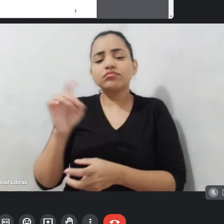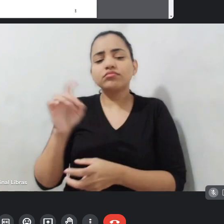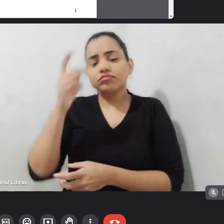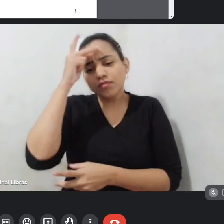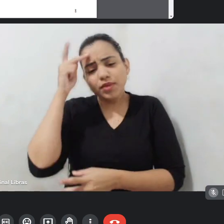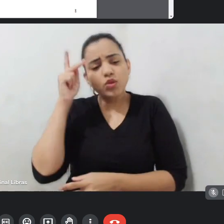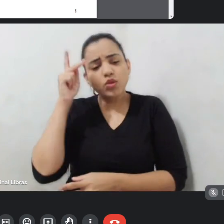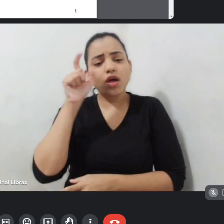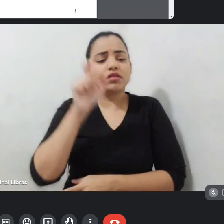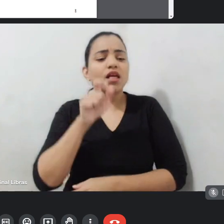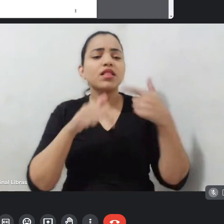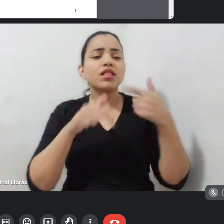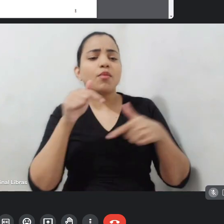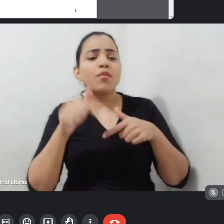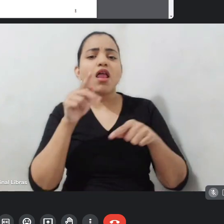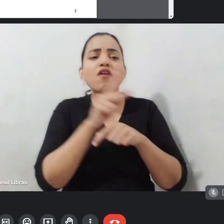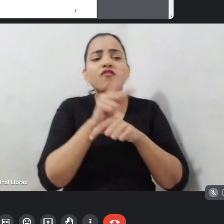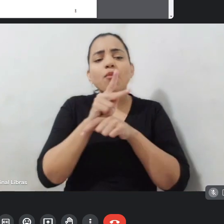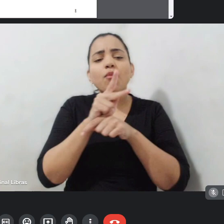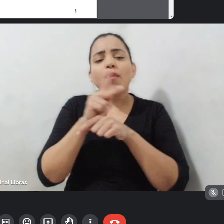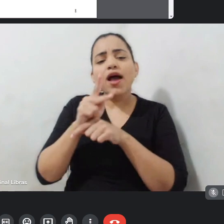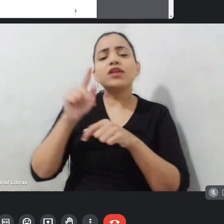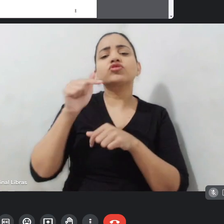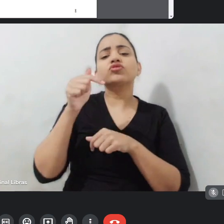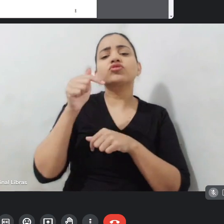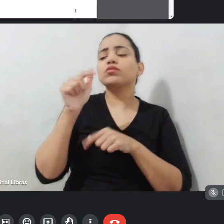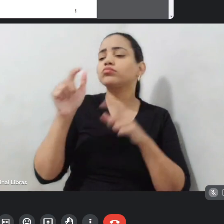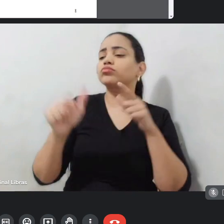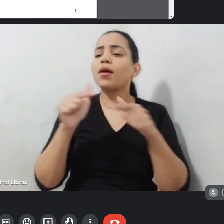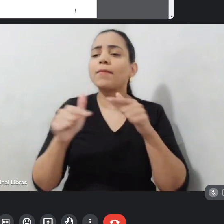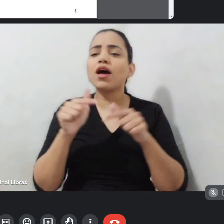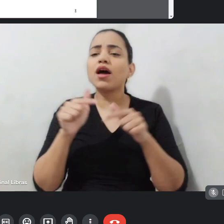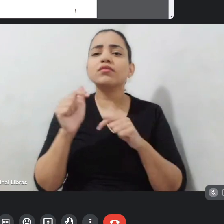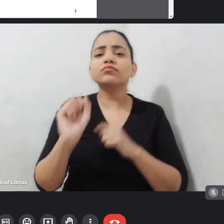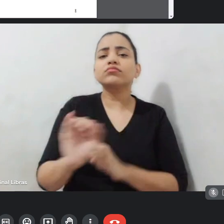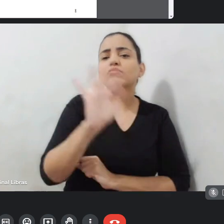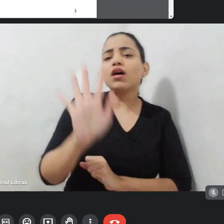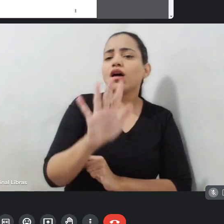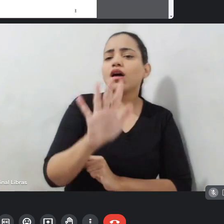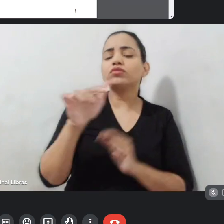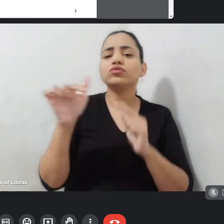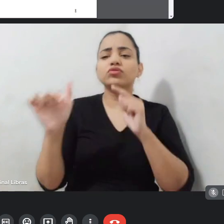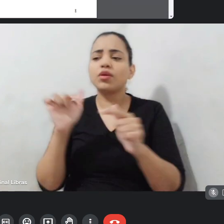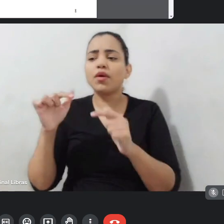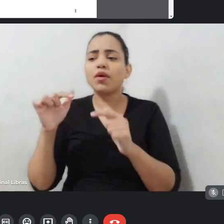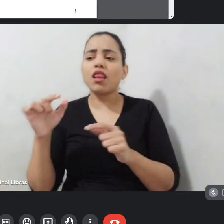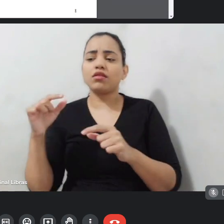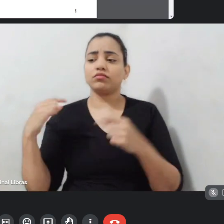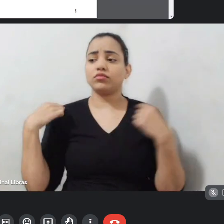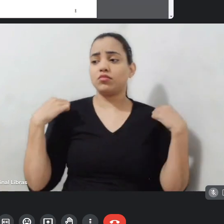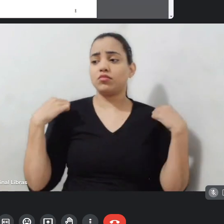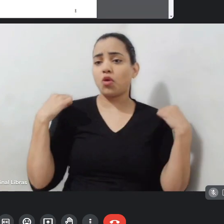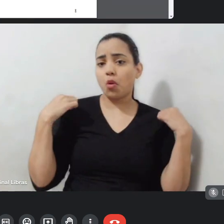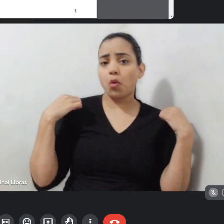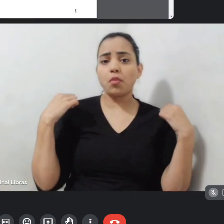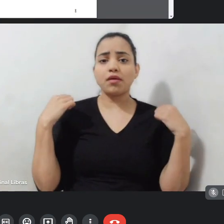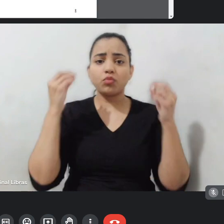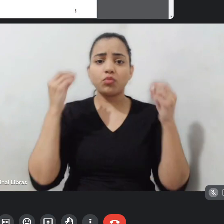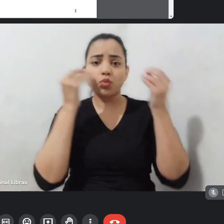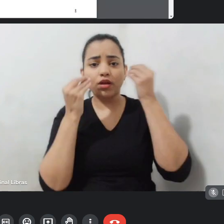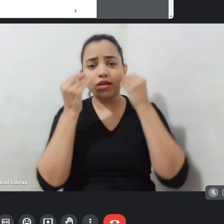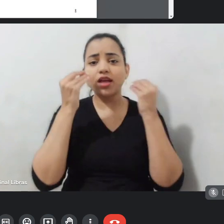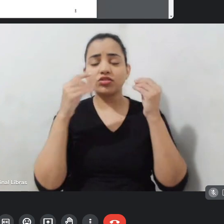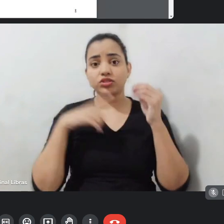quem é bom em cenografia, em figurino, maquiagem, que aí daqui tem várias pessoas que podem trabalhar com